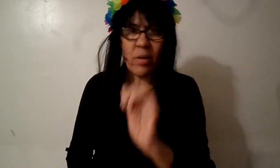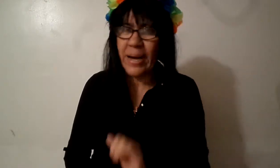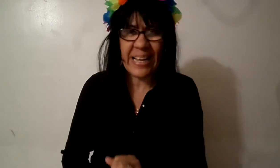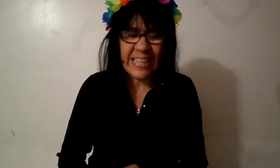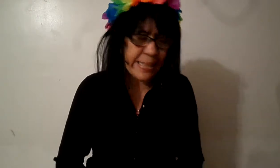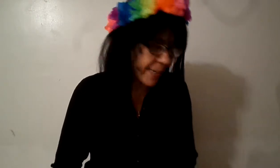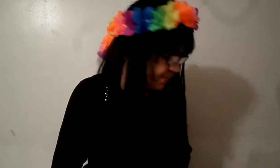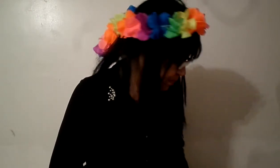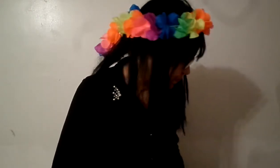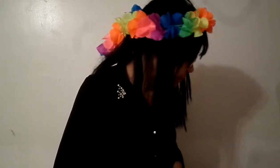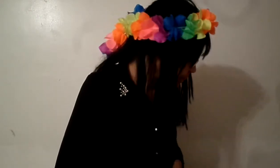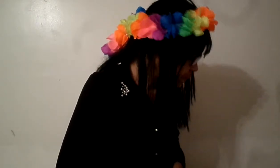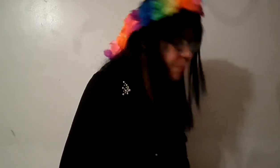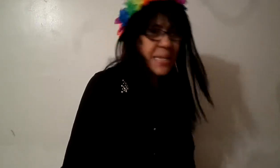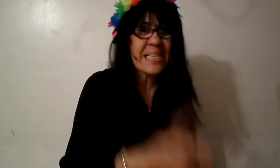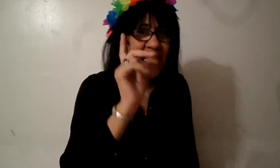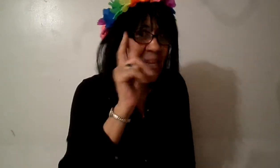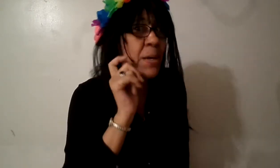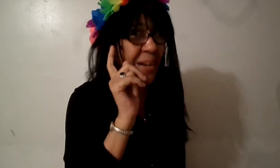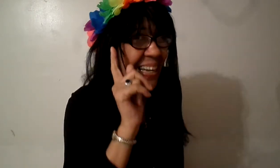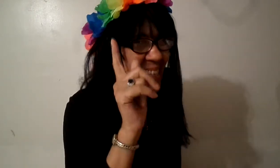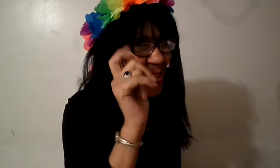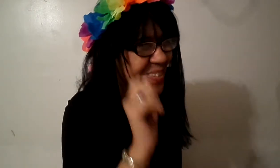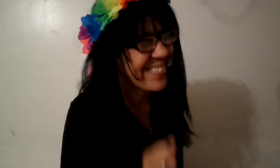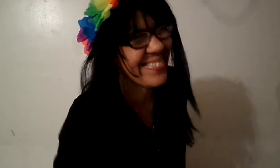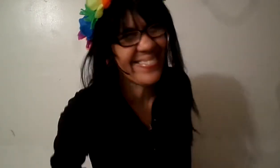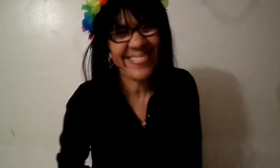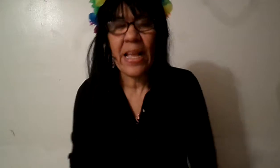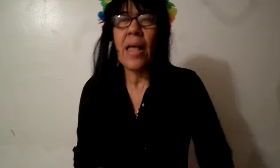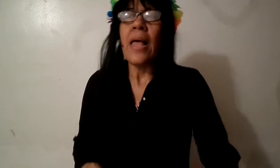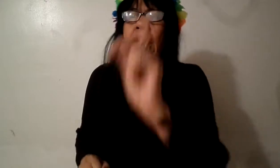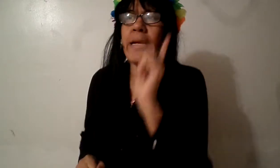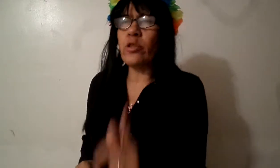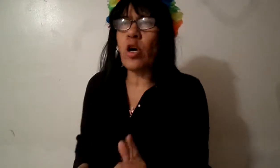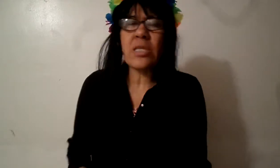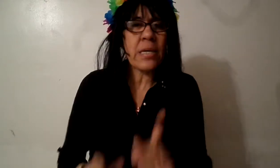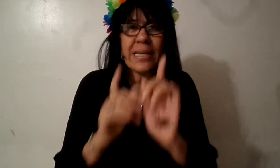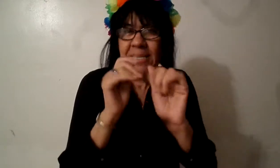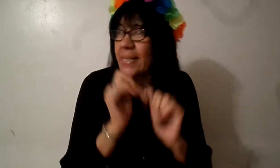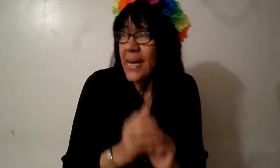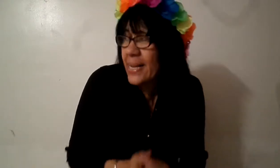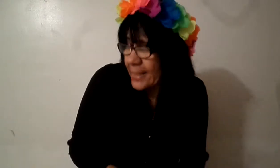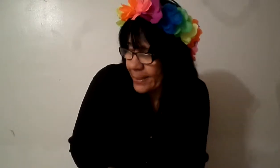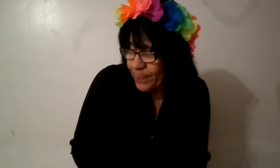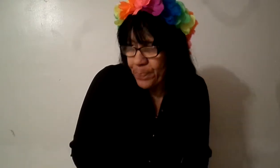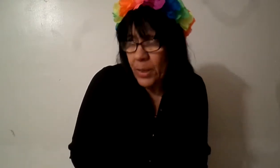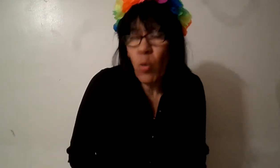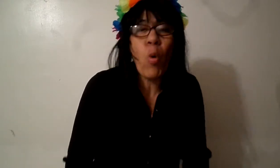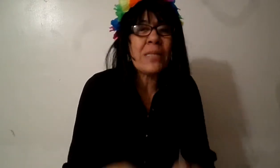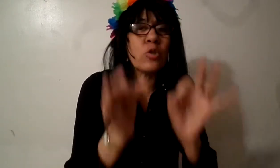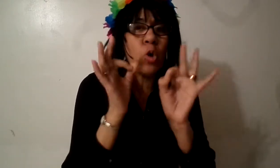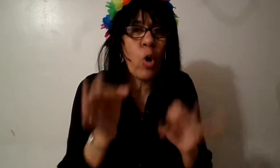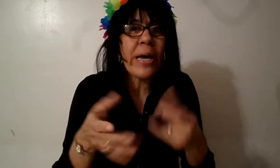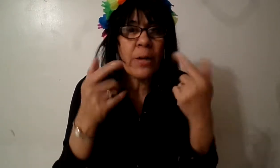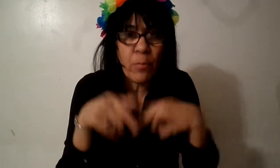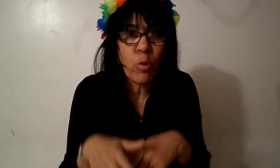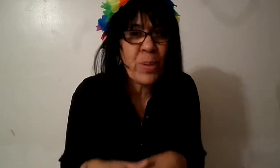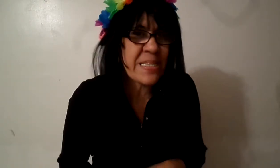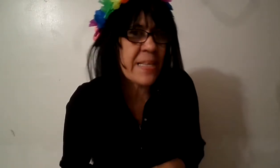evangelista ese es el evangelista, entonces, que se te haga a ti cuando el presidente